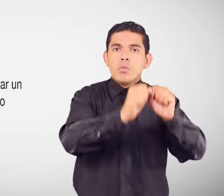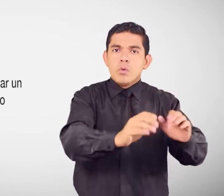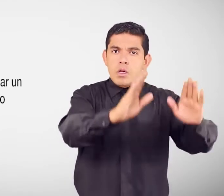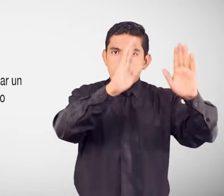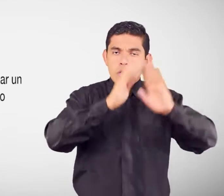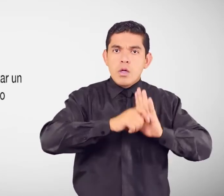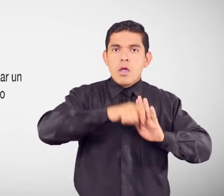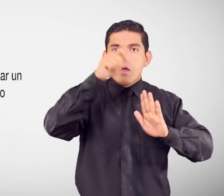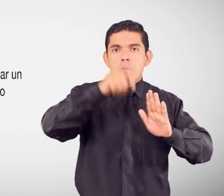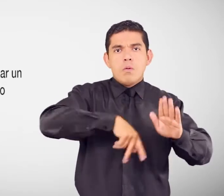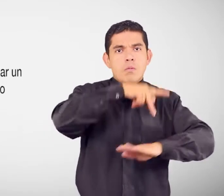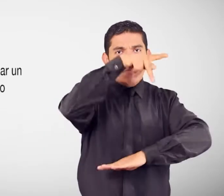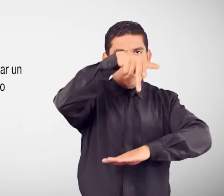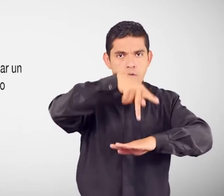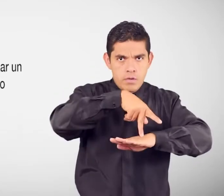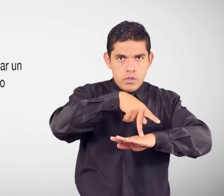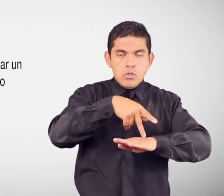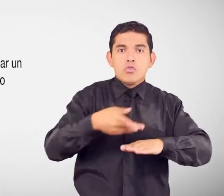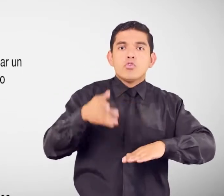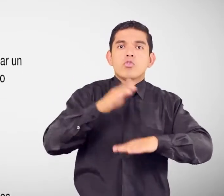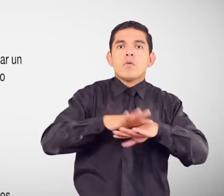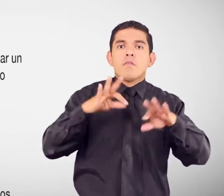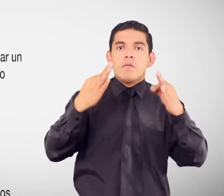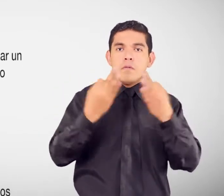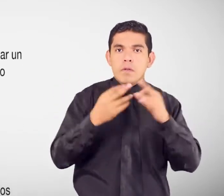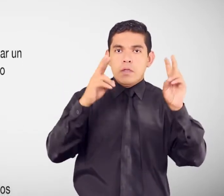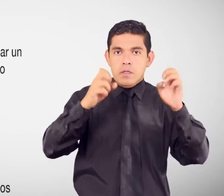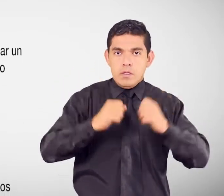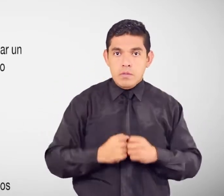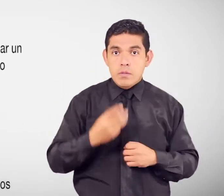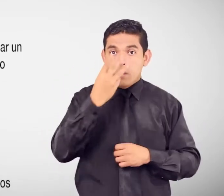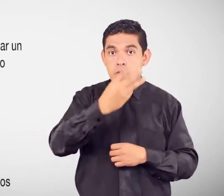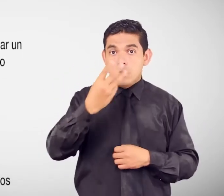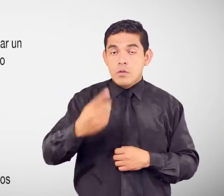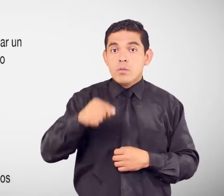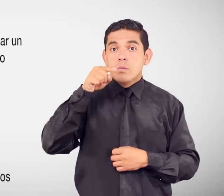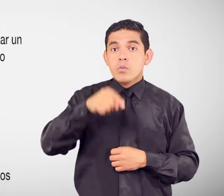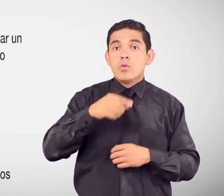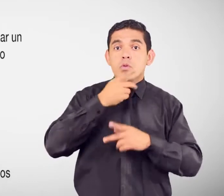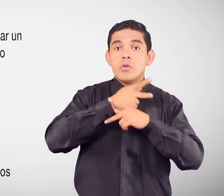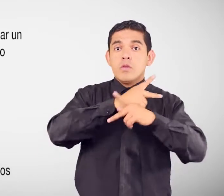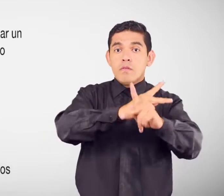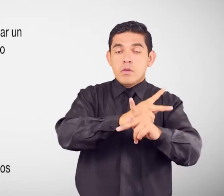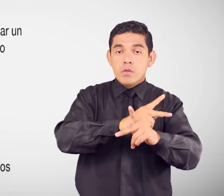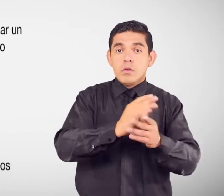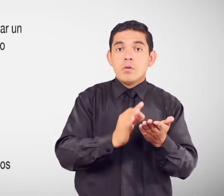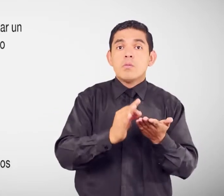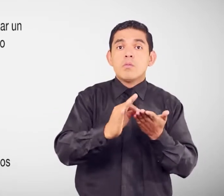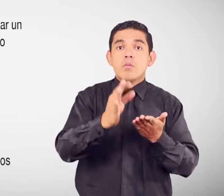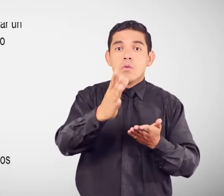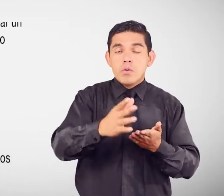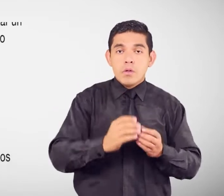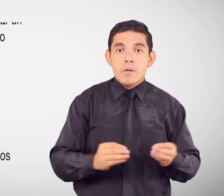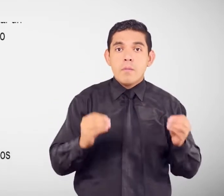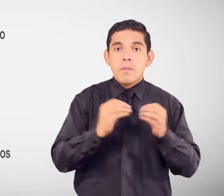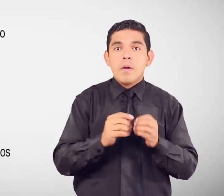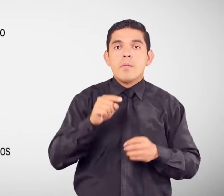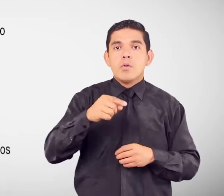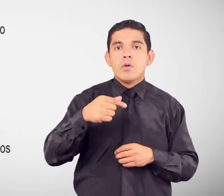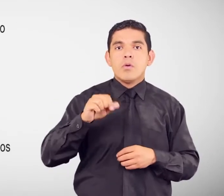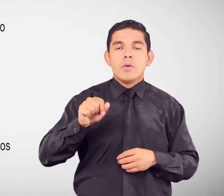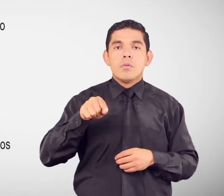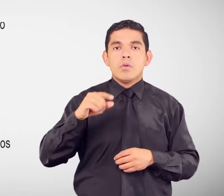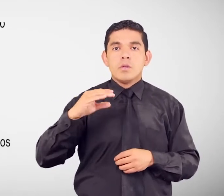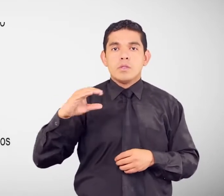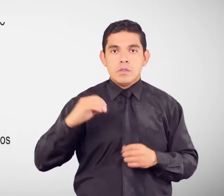.defensoría.gov.es Documentos Que se deben presentar Pedir turno Para ser